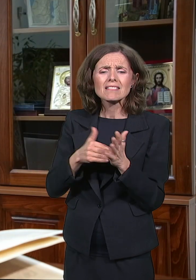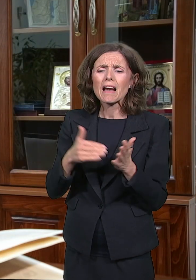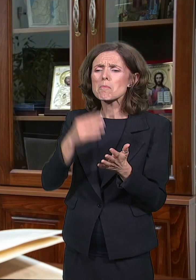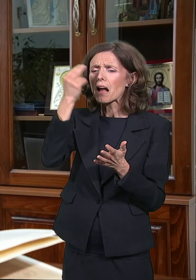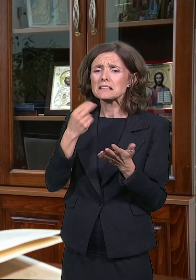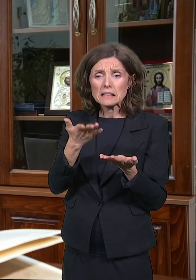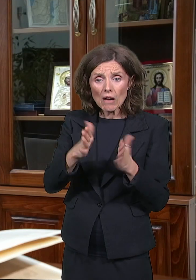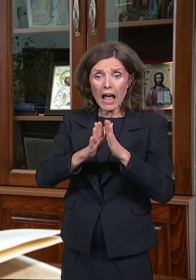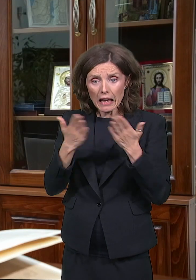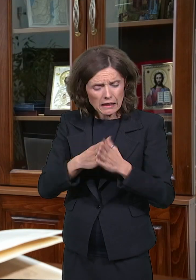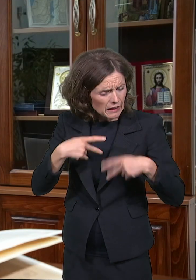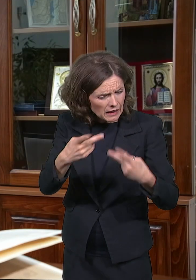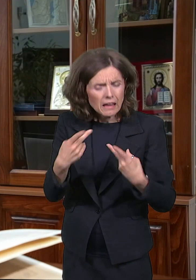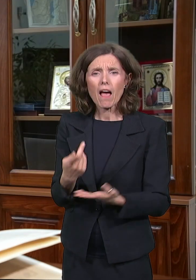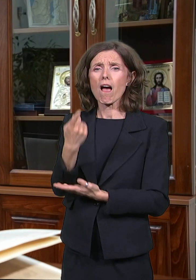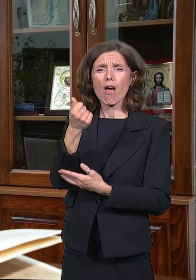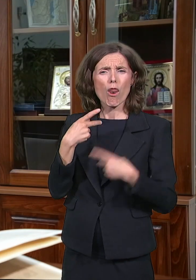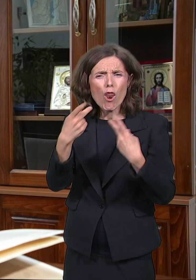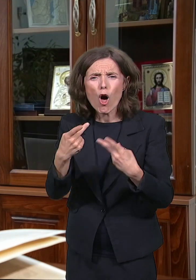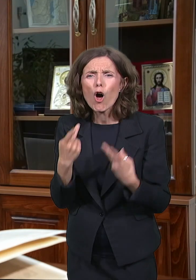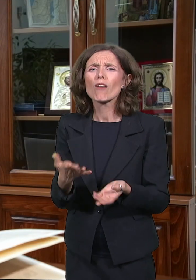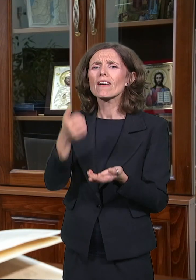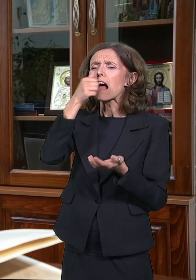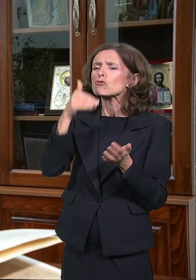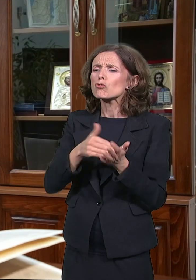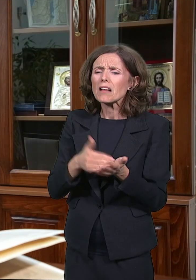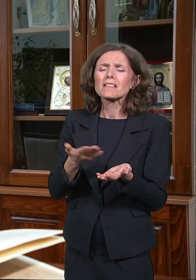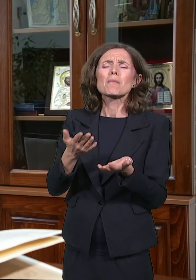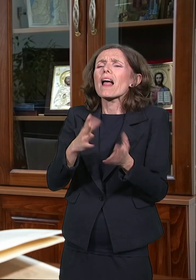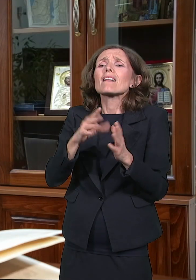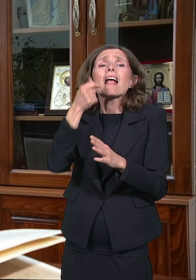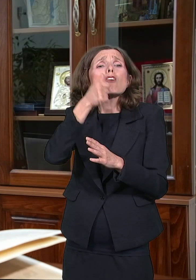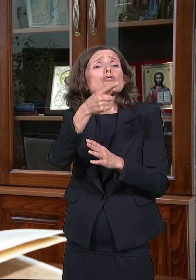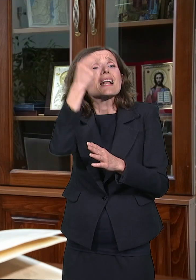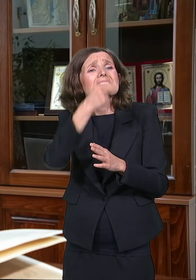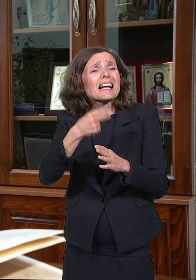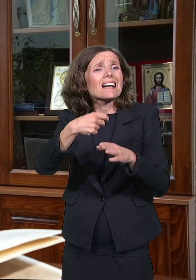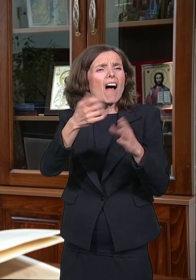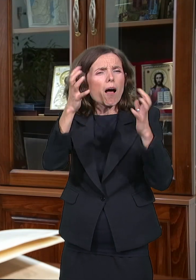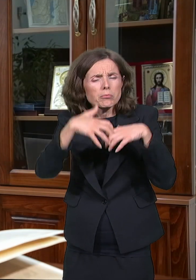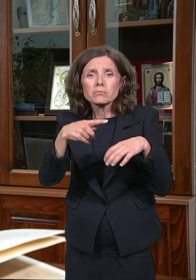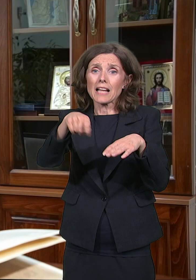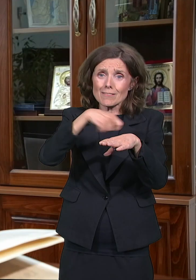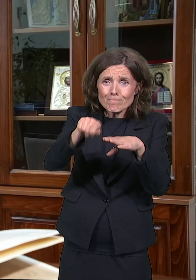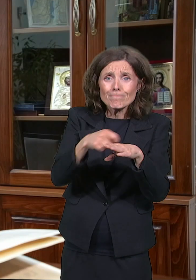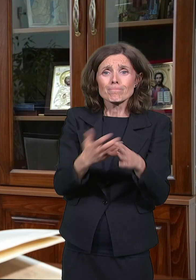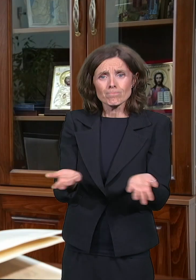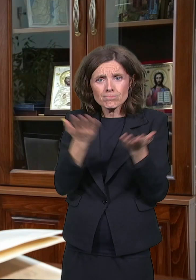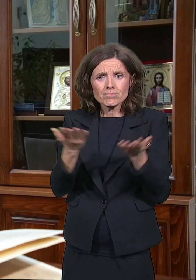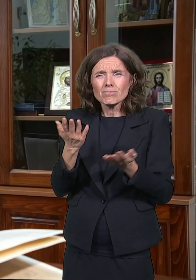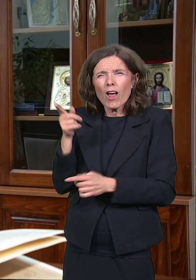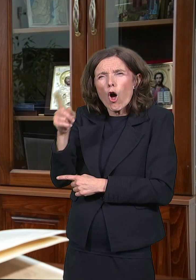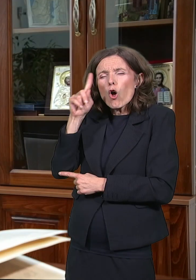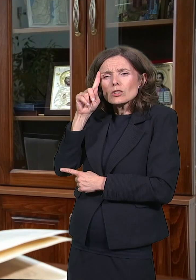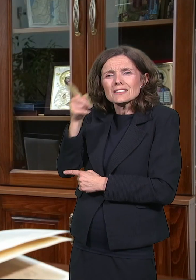knjige, i novac, da bi se obnovile svetinje, jer je znao da naše